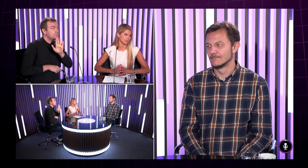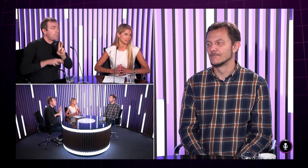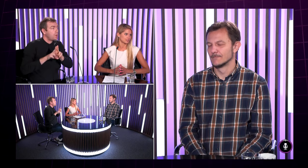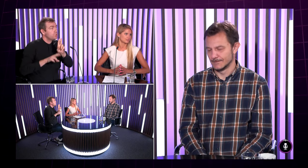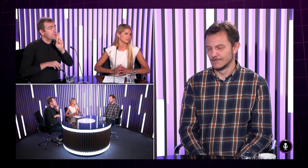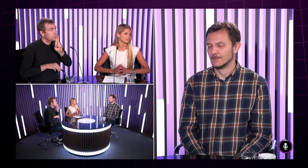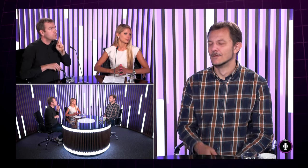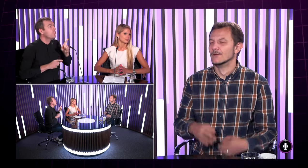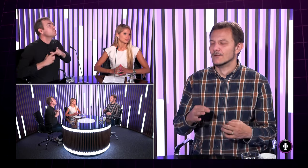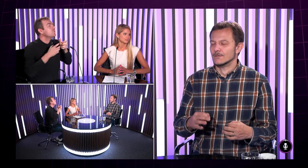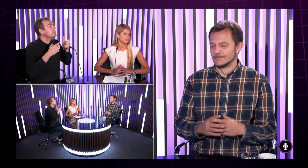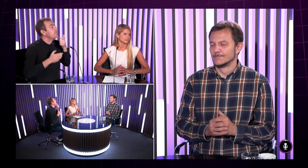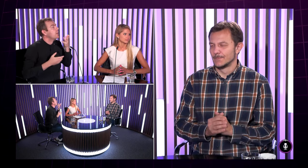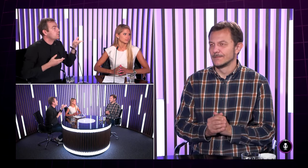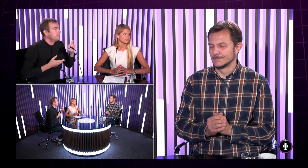životný príbeh.